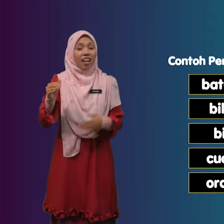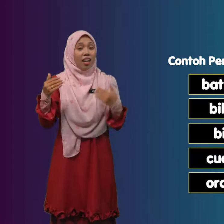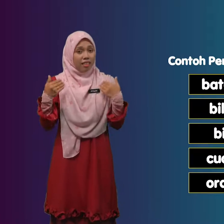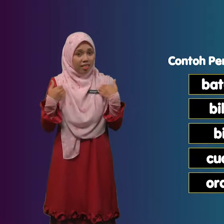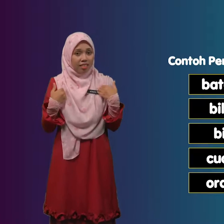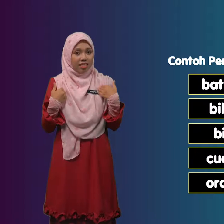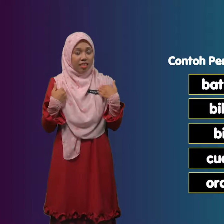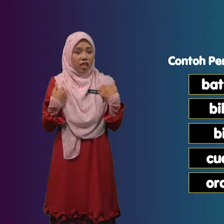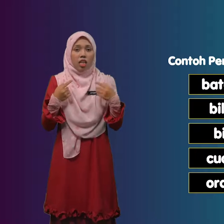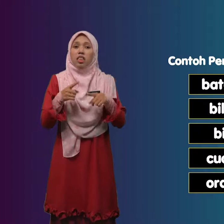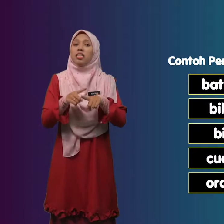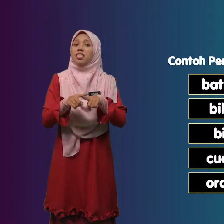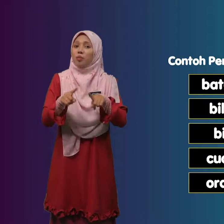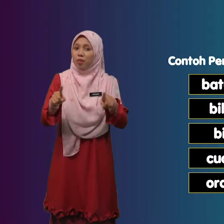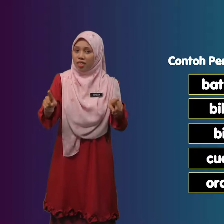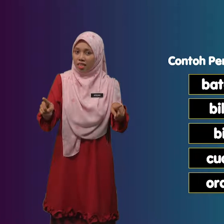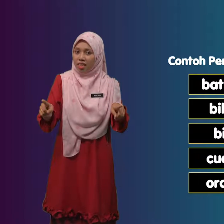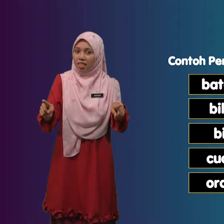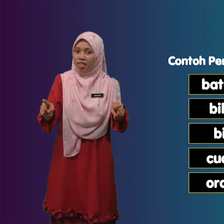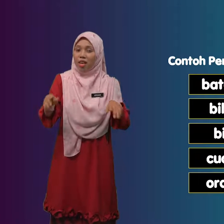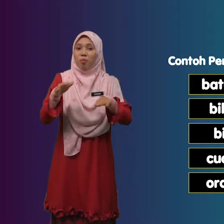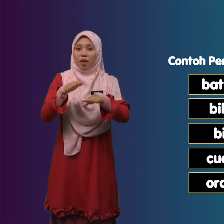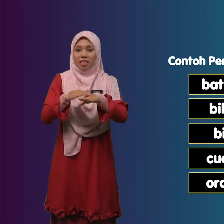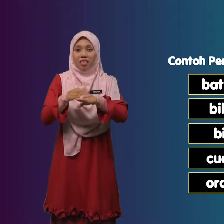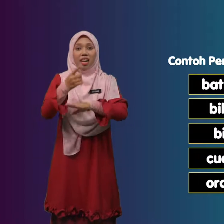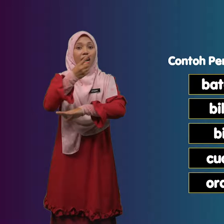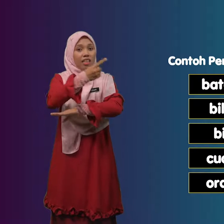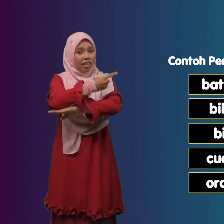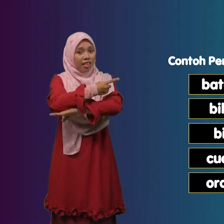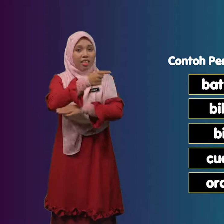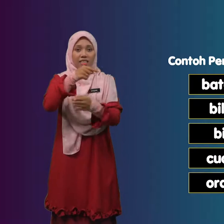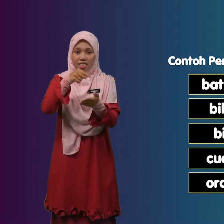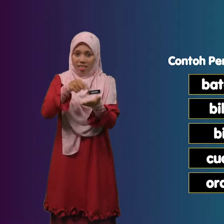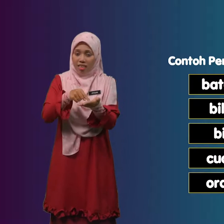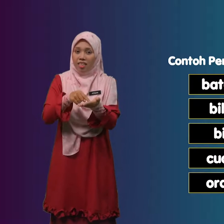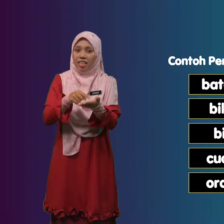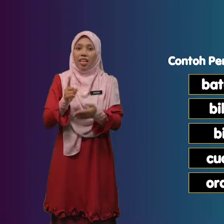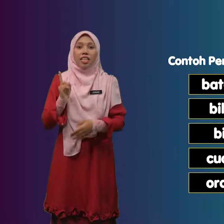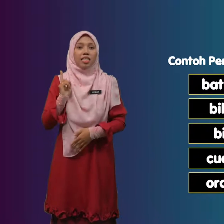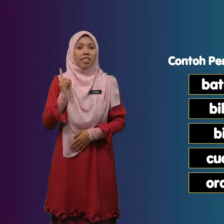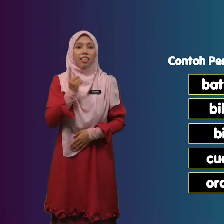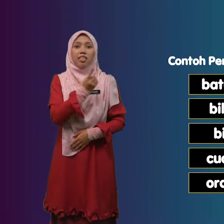ada Tetapi Pada hari ini Kita